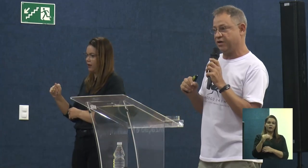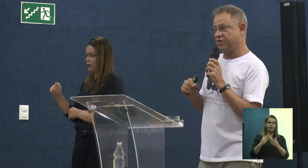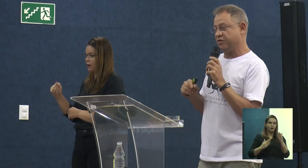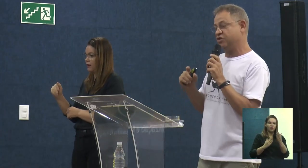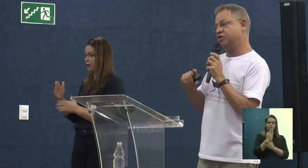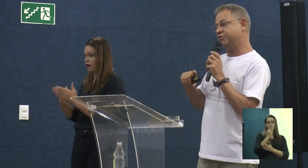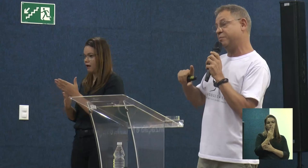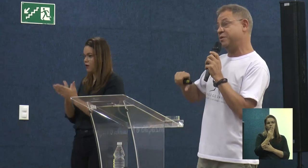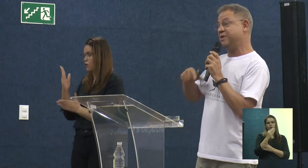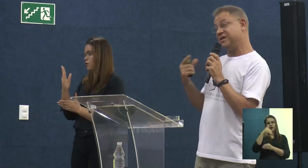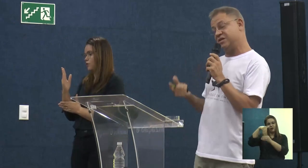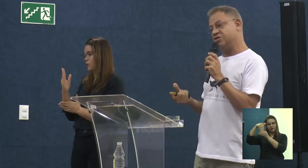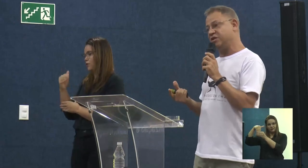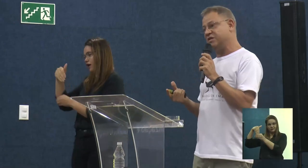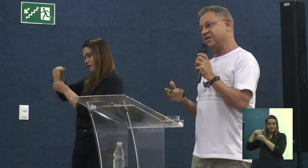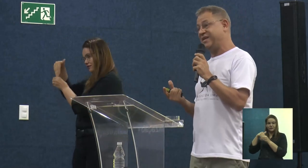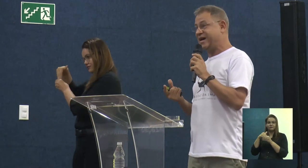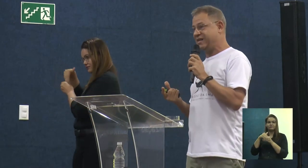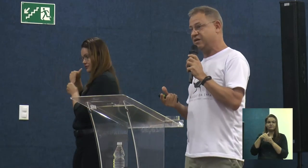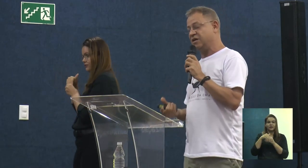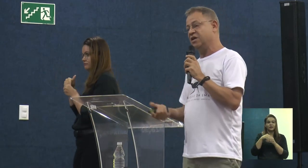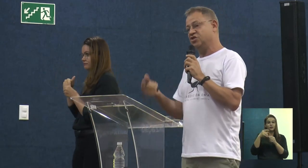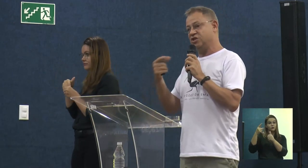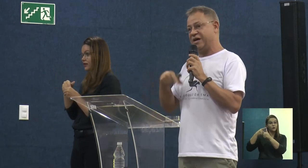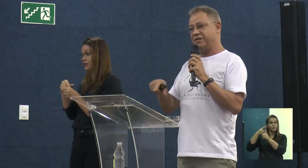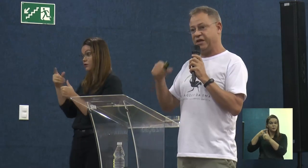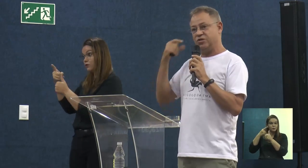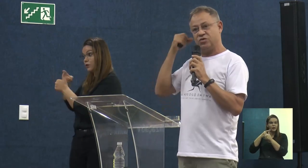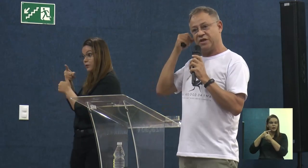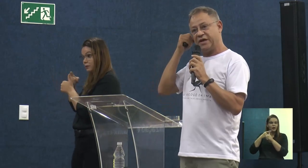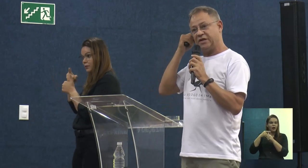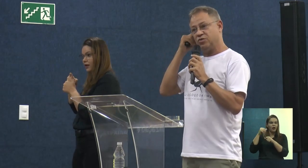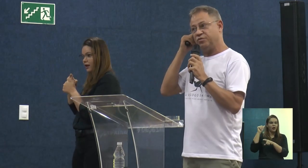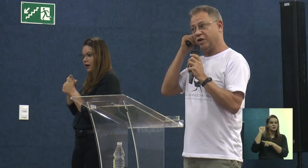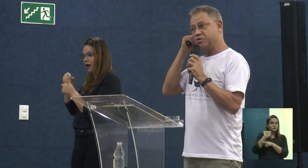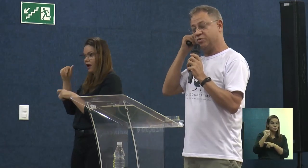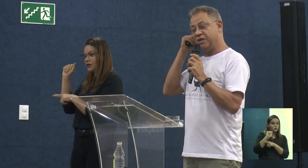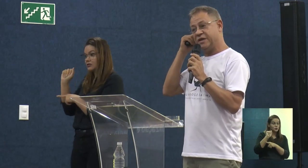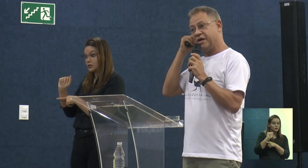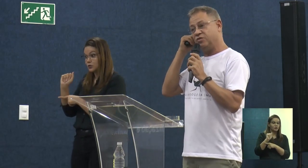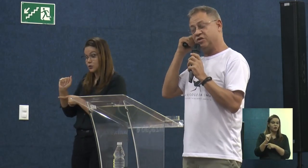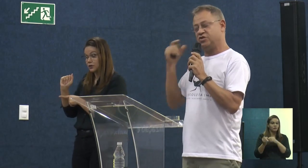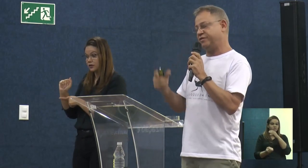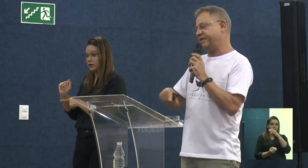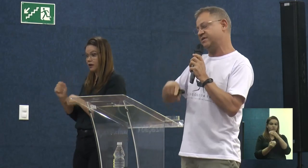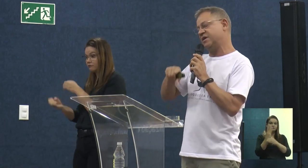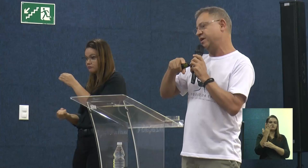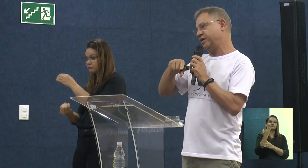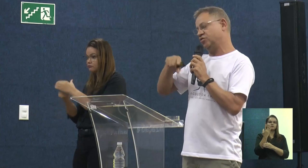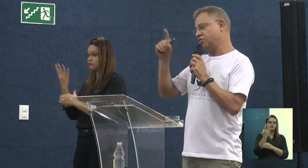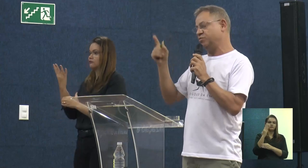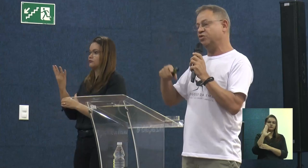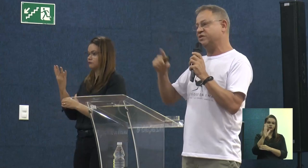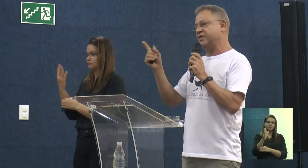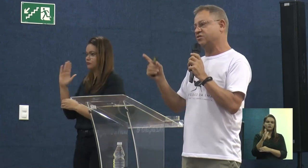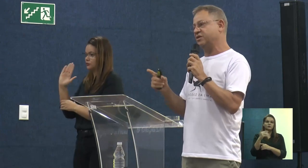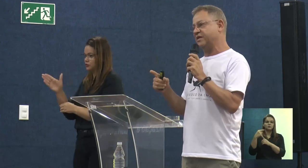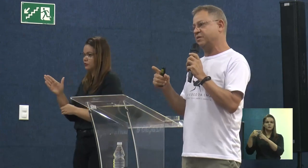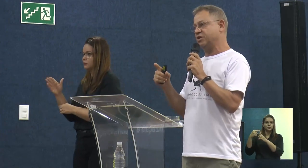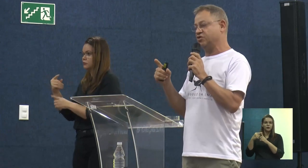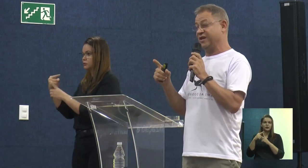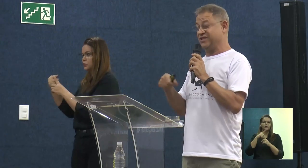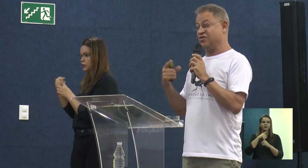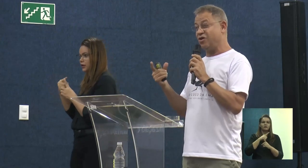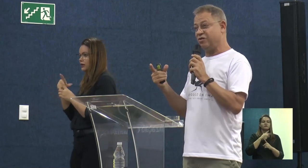Comunitário. Então, a gente foi a primeira assessoria a ser criada já dentro do FUNAPS Comunitário e a gente fez em torno de 1.200